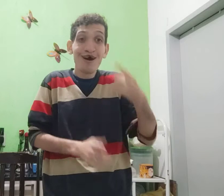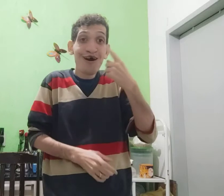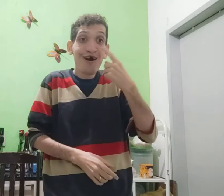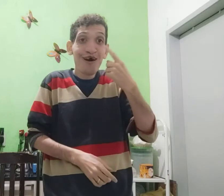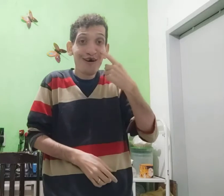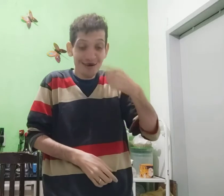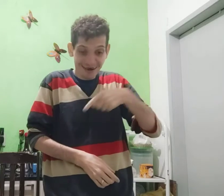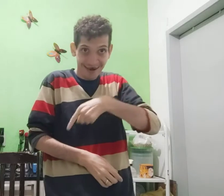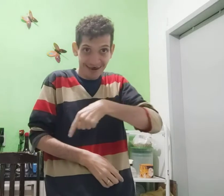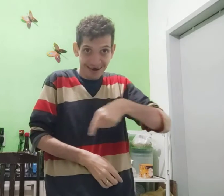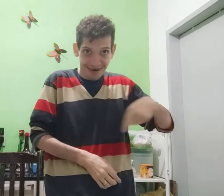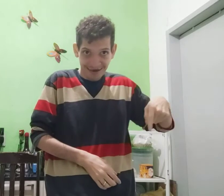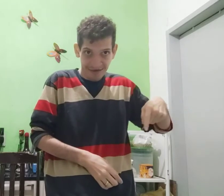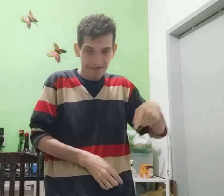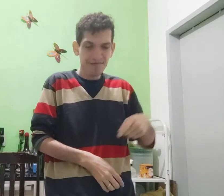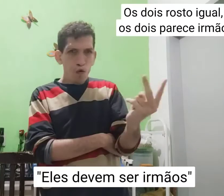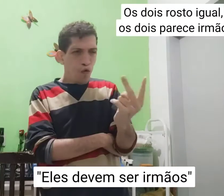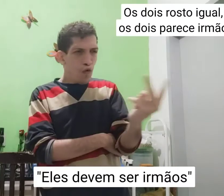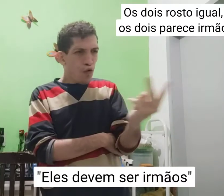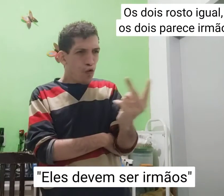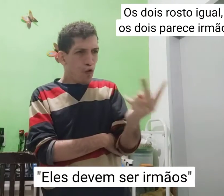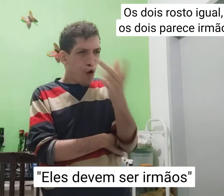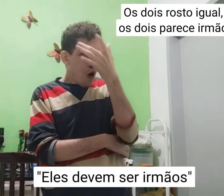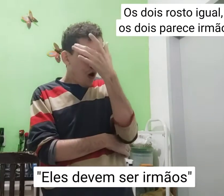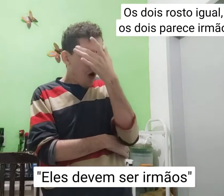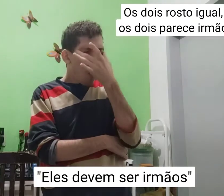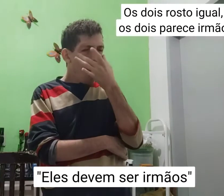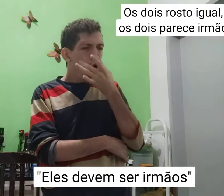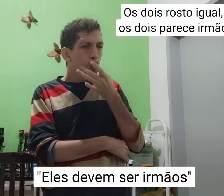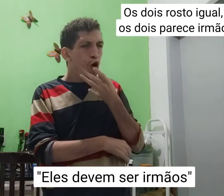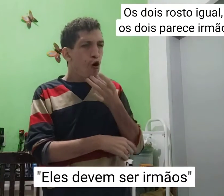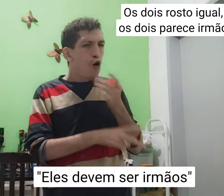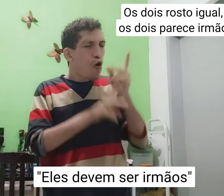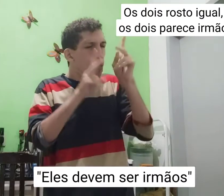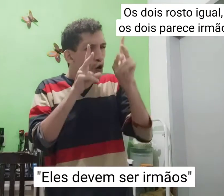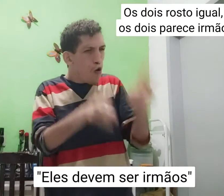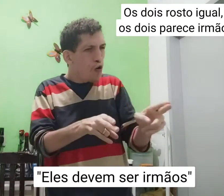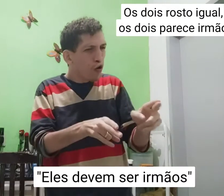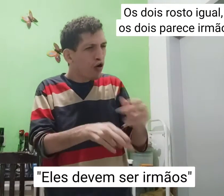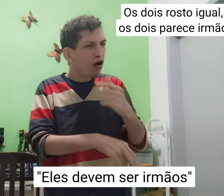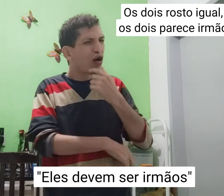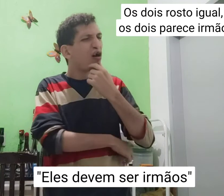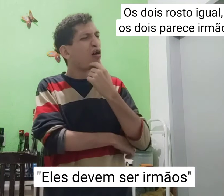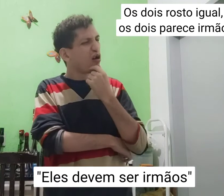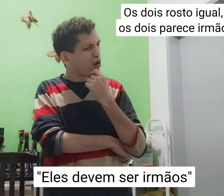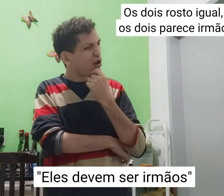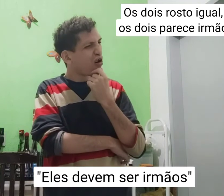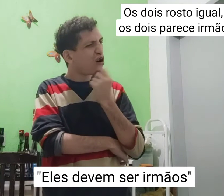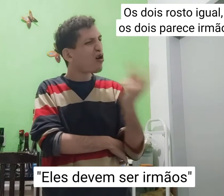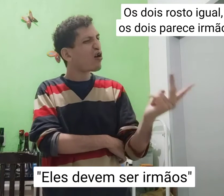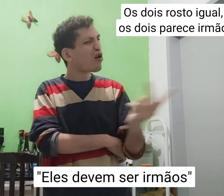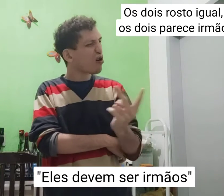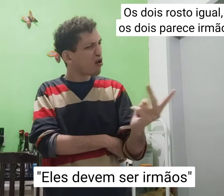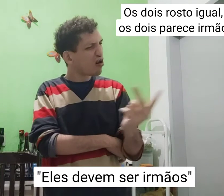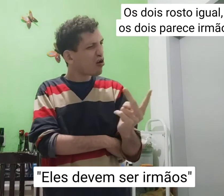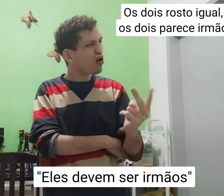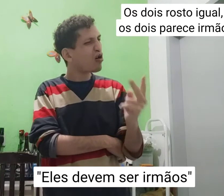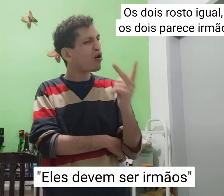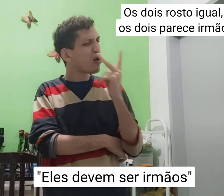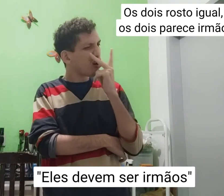Olha Essa frase, ó Os dois, ó Os o uol Nossa, os dois